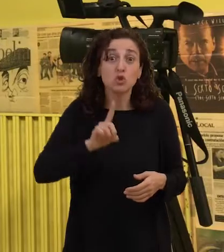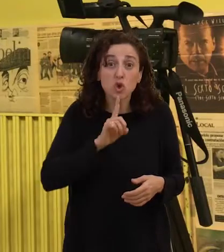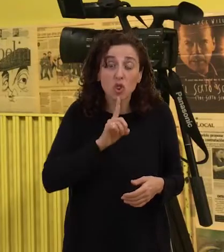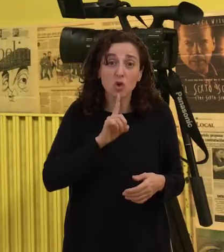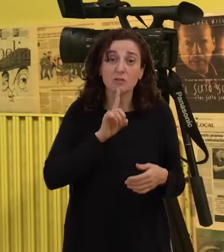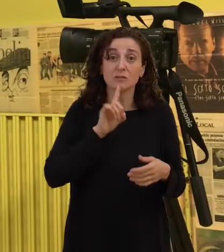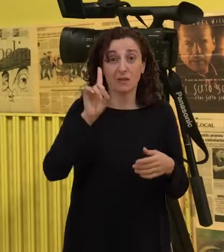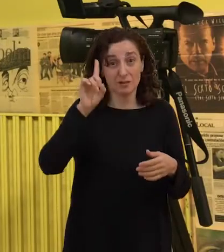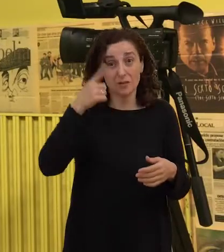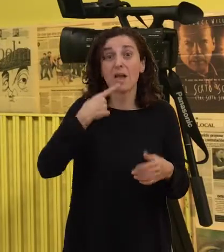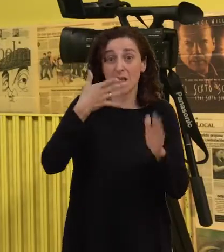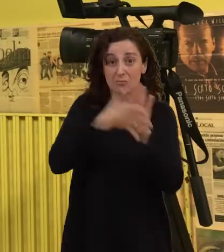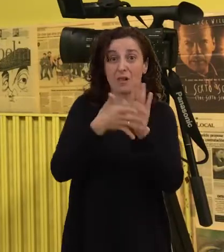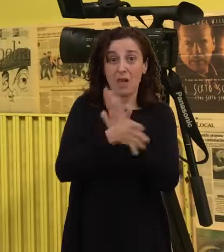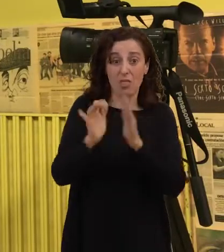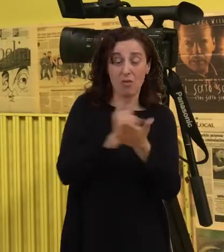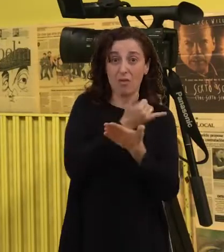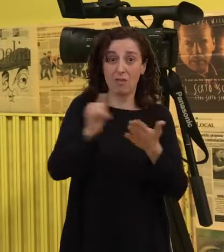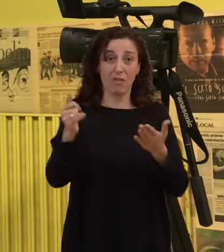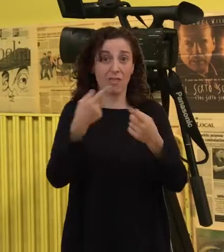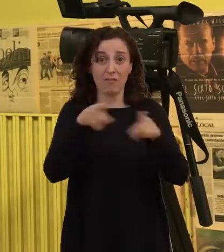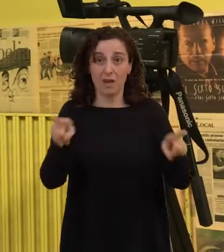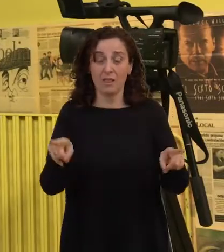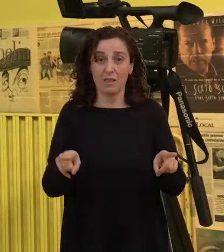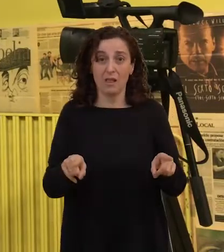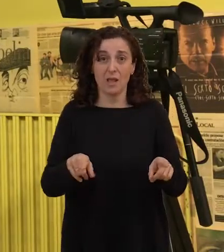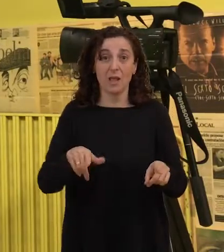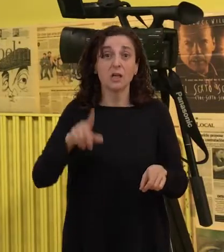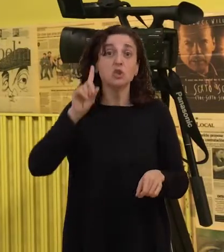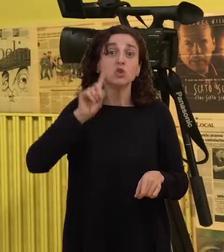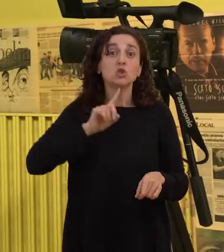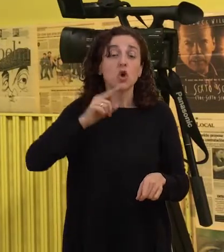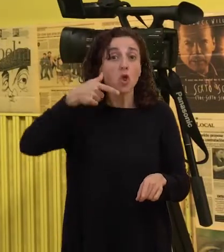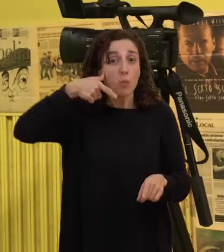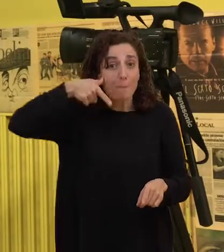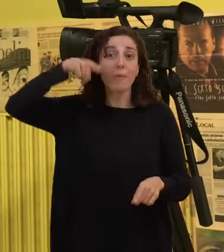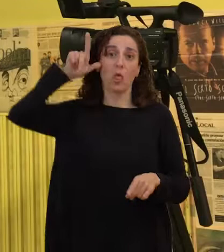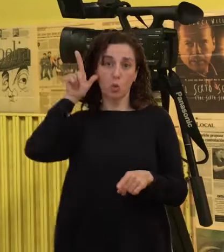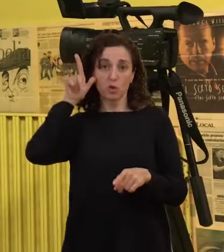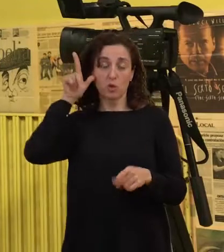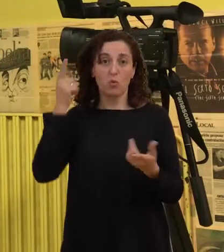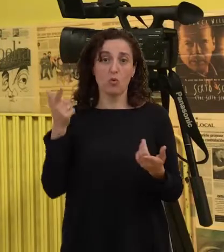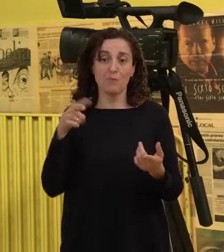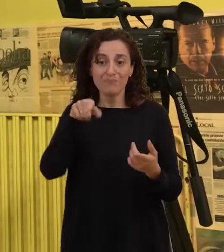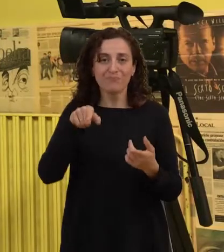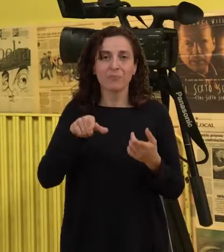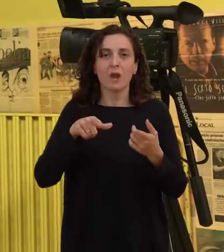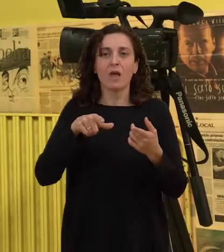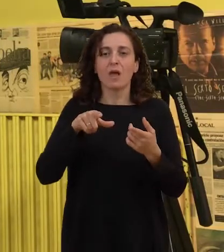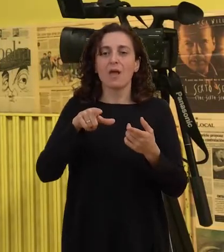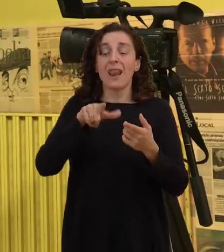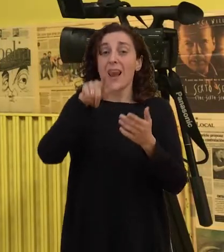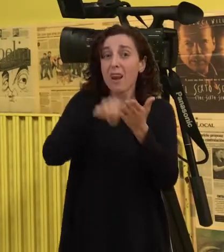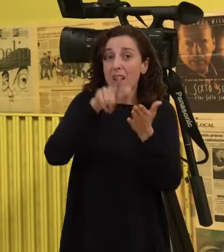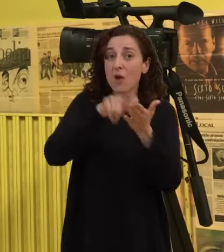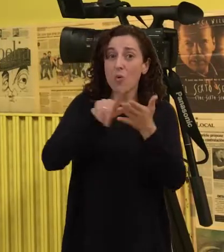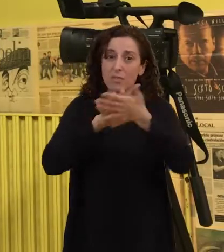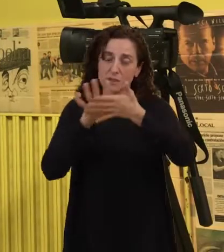prelocutivos, pues tienen distinto nivel de comprensión de la lengua de signos.